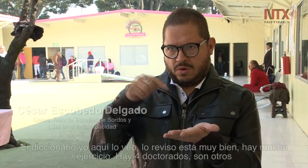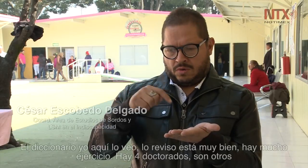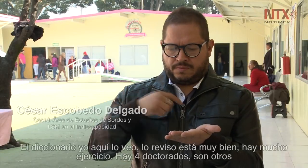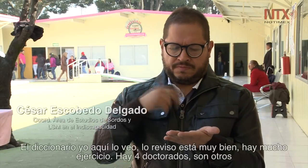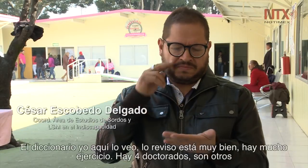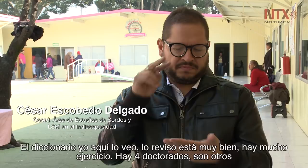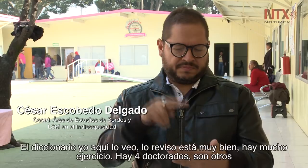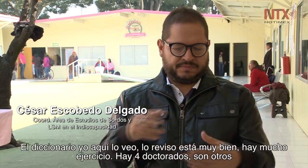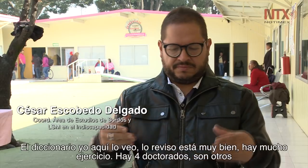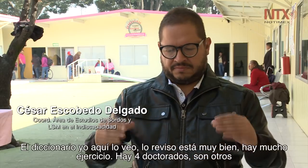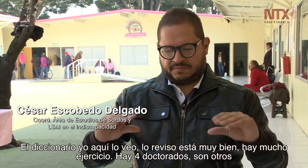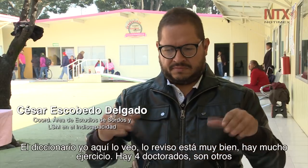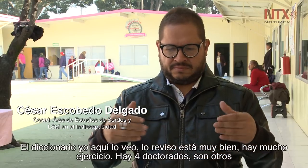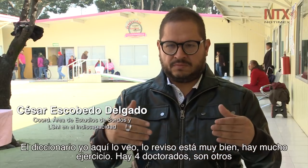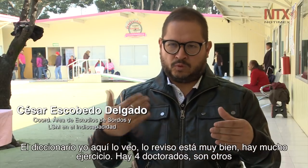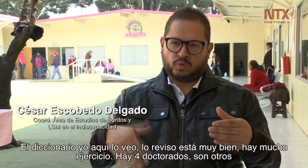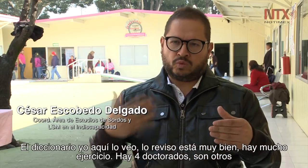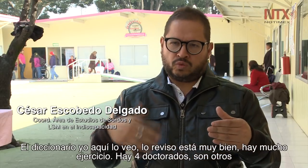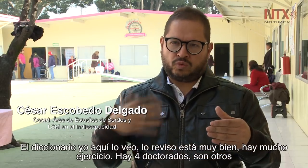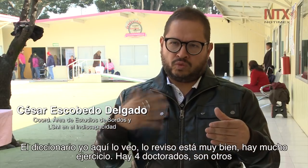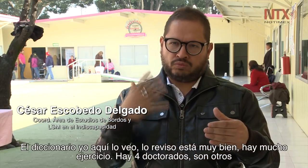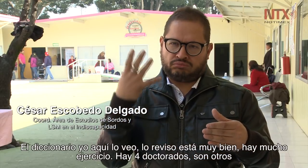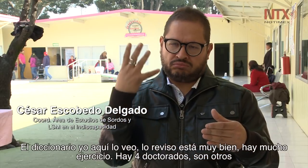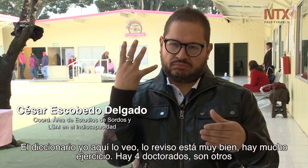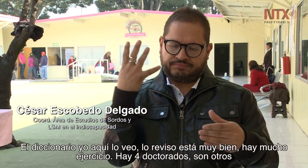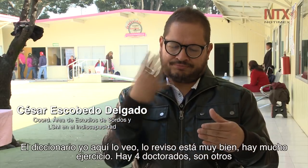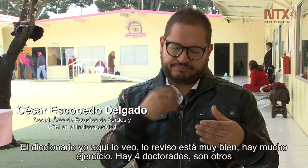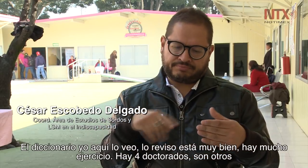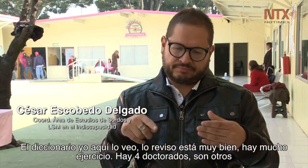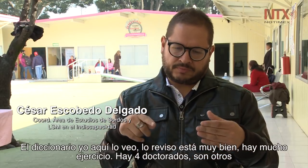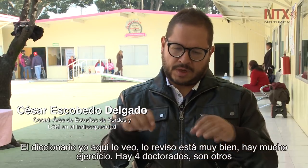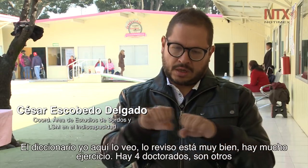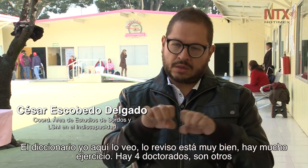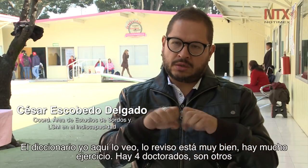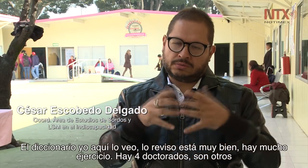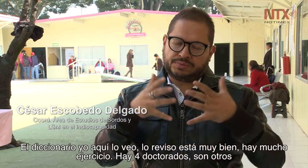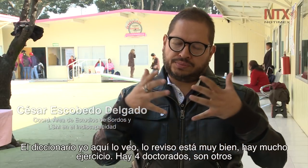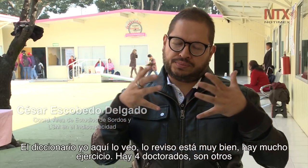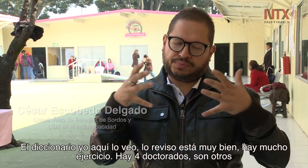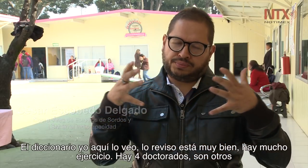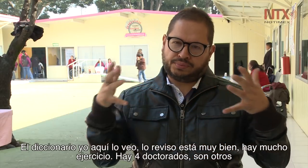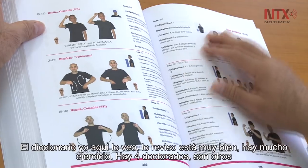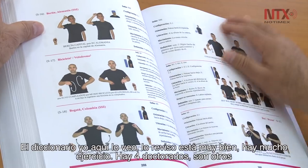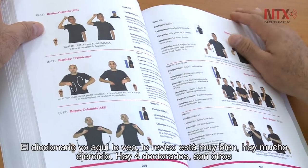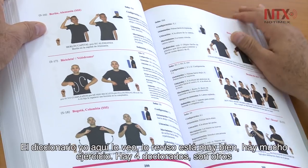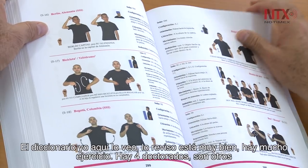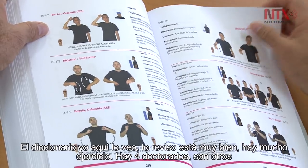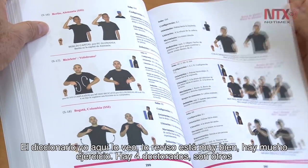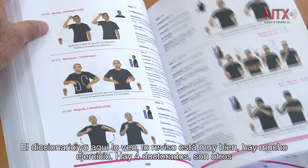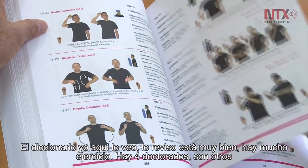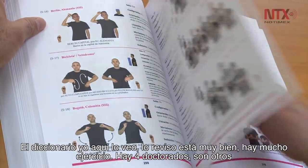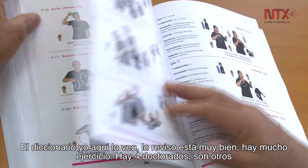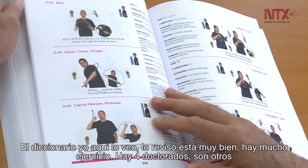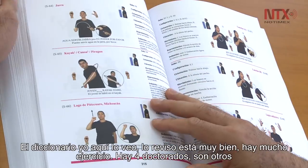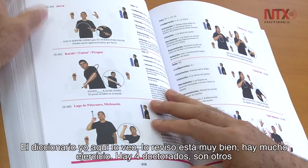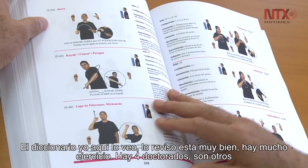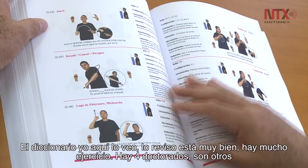diccionario aquí yo veo, lo reviso, está muy bien, hay mucho ejercicio. Hay cuatro